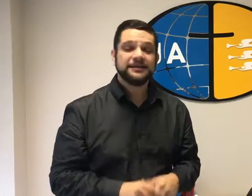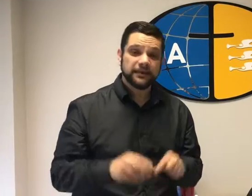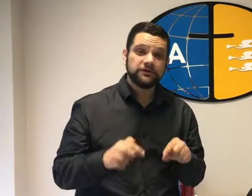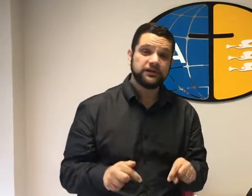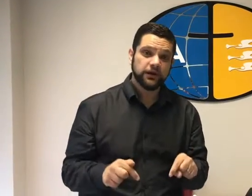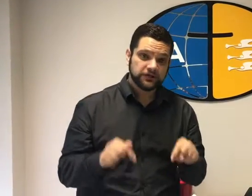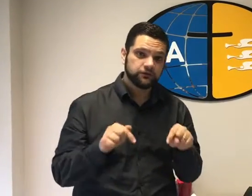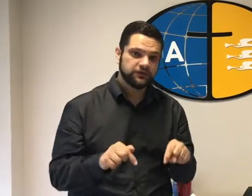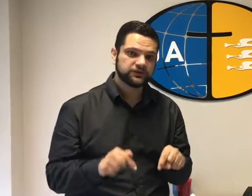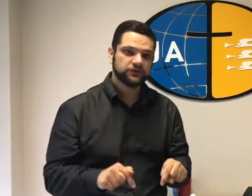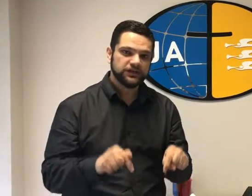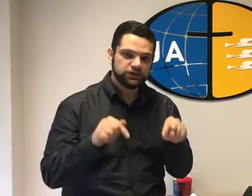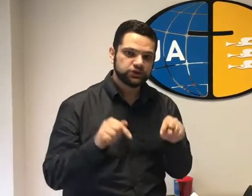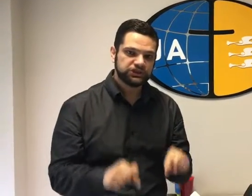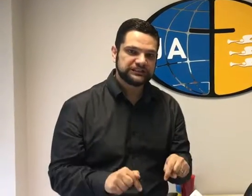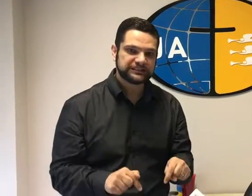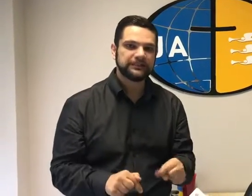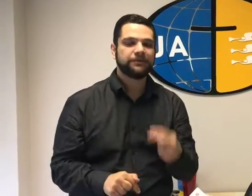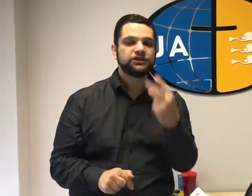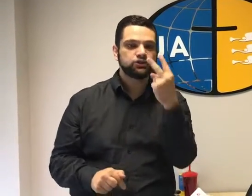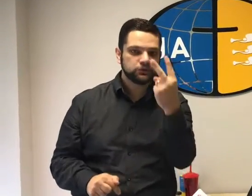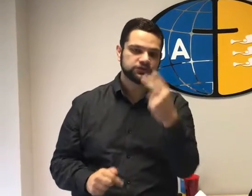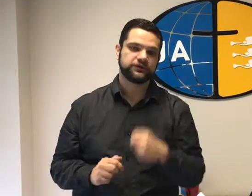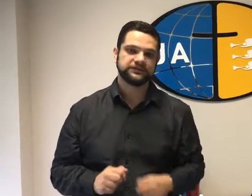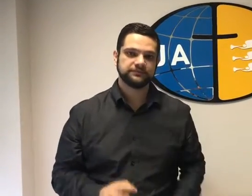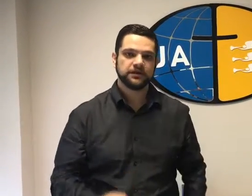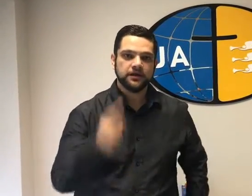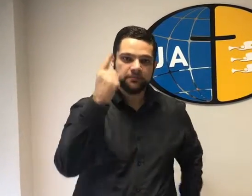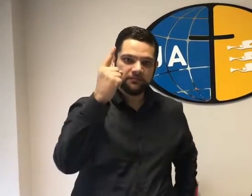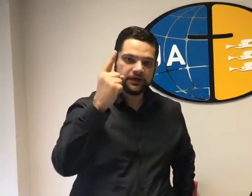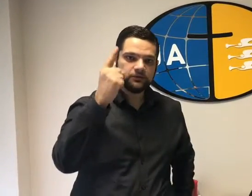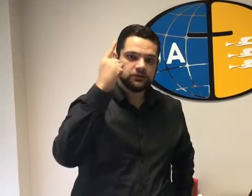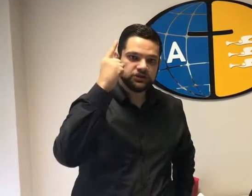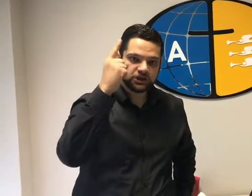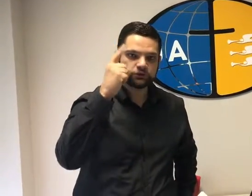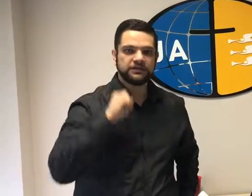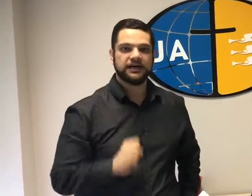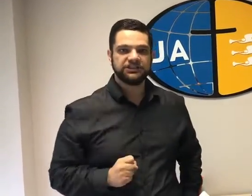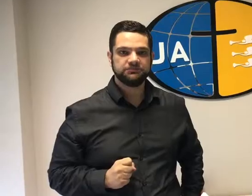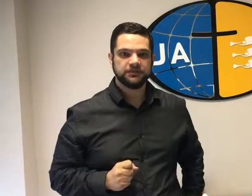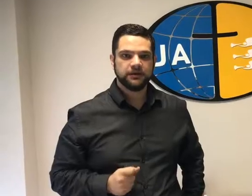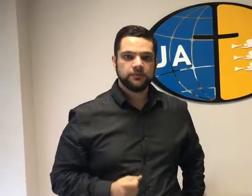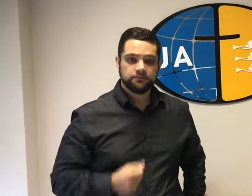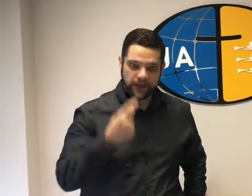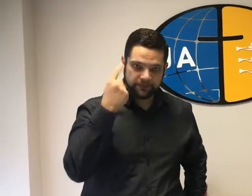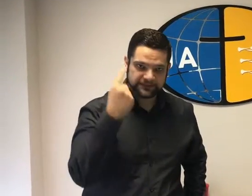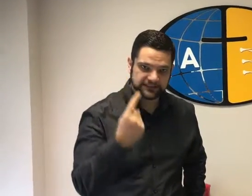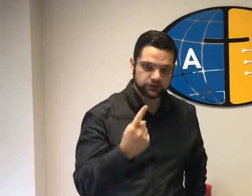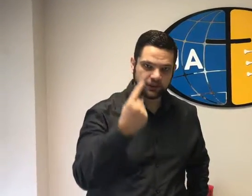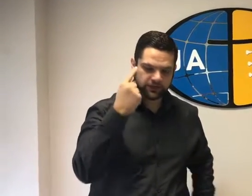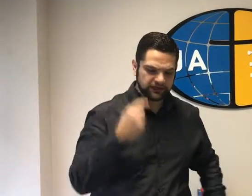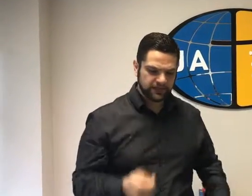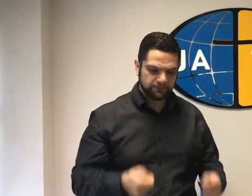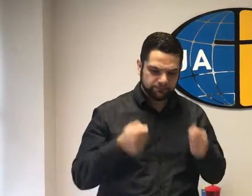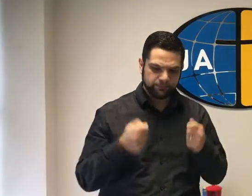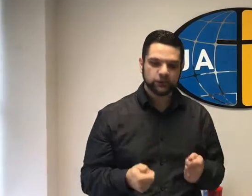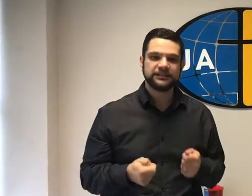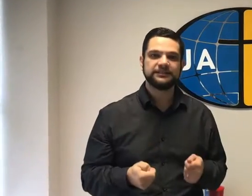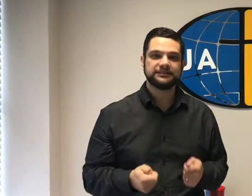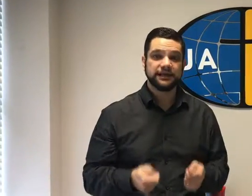Sabe que eu tenho visto que justiça depende de duas coisas. Primeiro, de autoridade. É preciso que alguém tenha poder, tenha